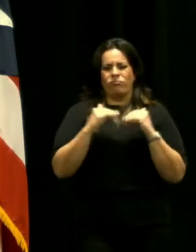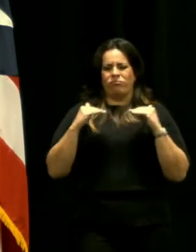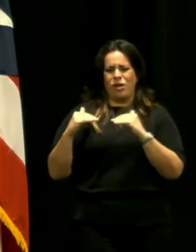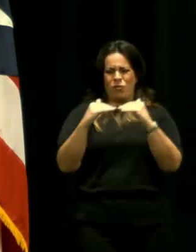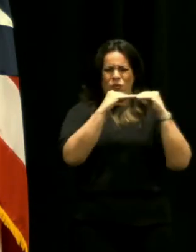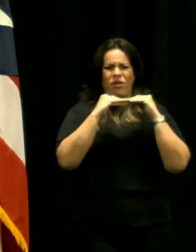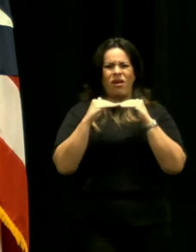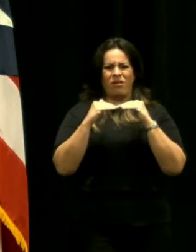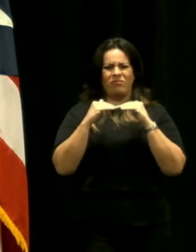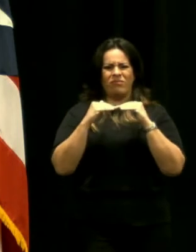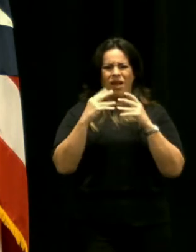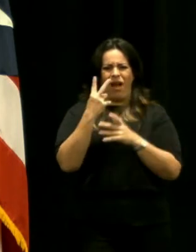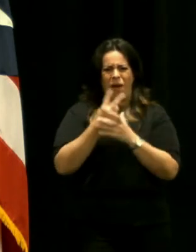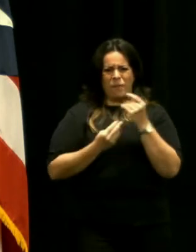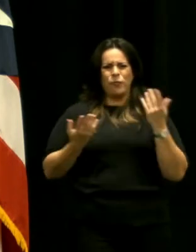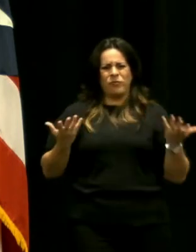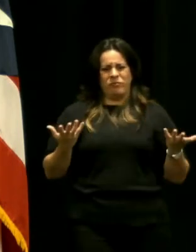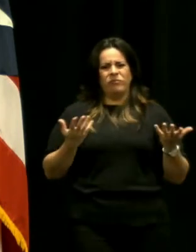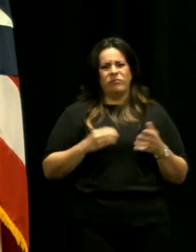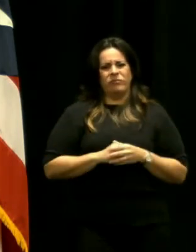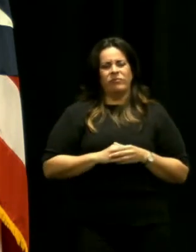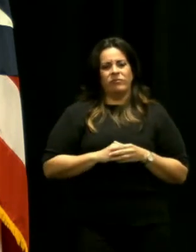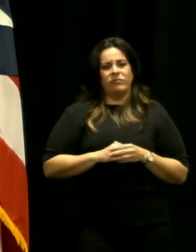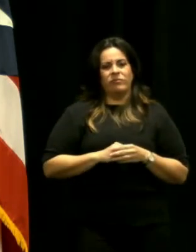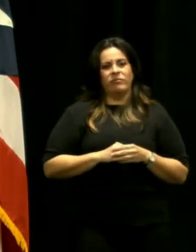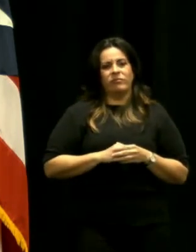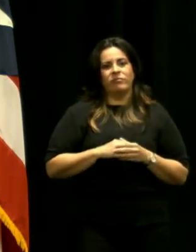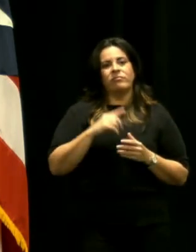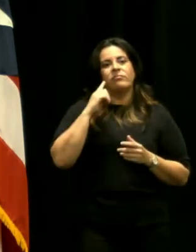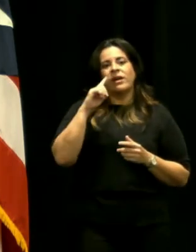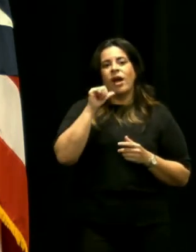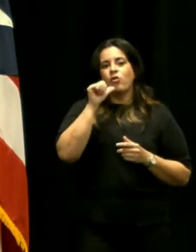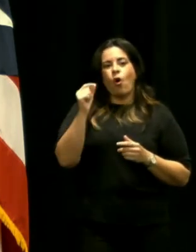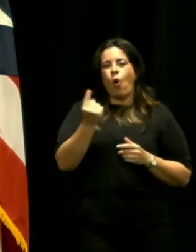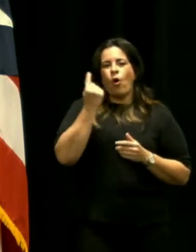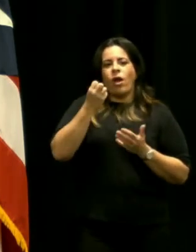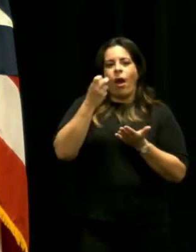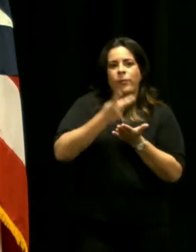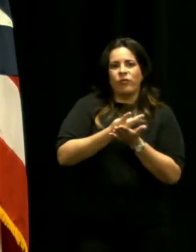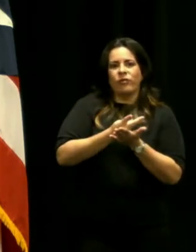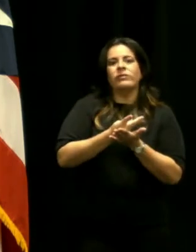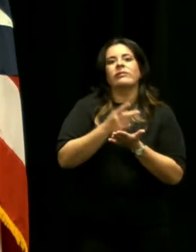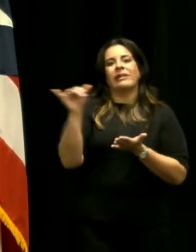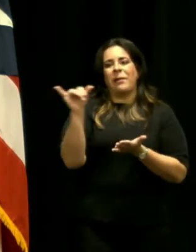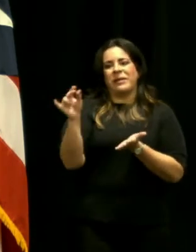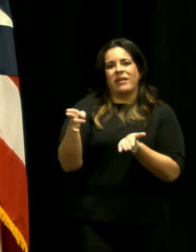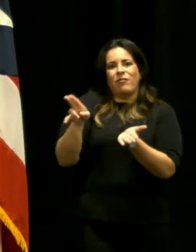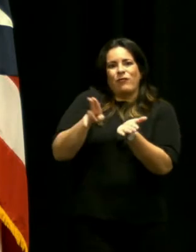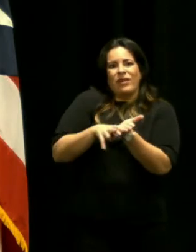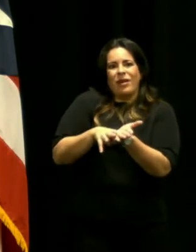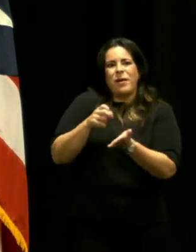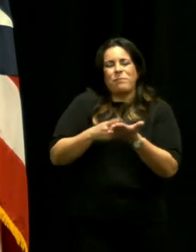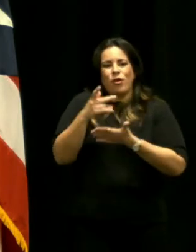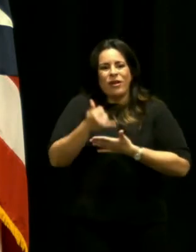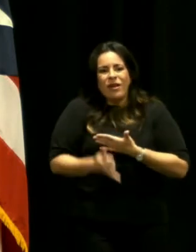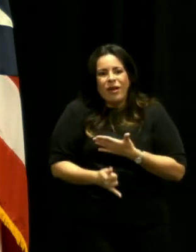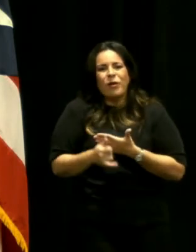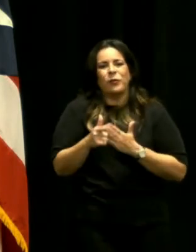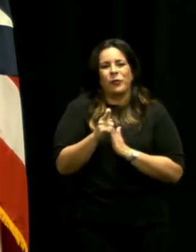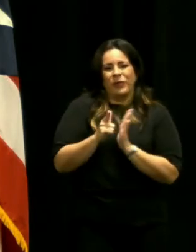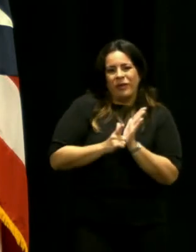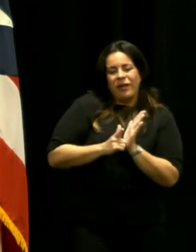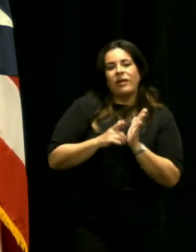para que no solo se apruebe se firme el proyecto de ley